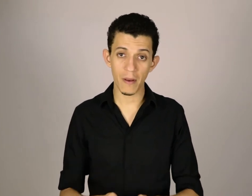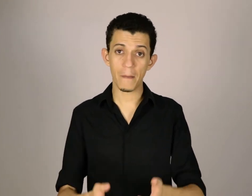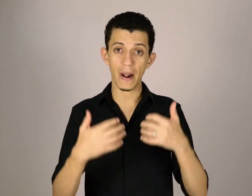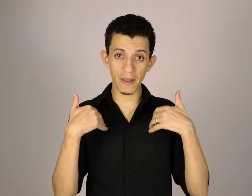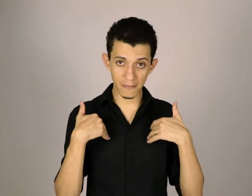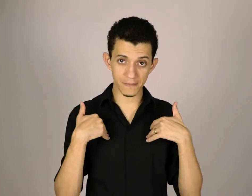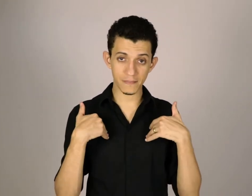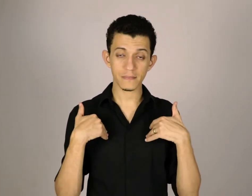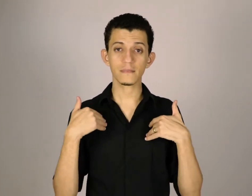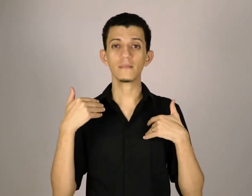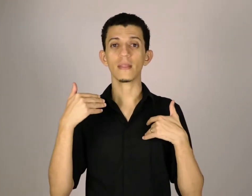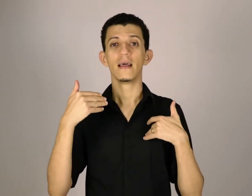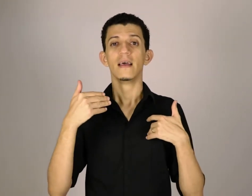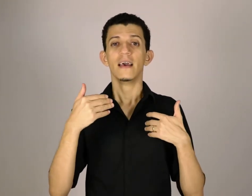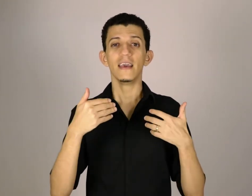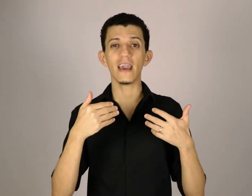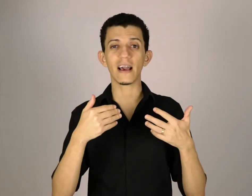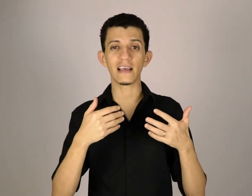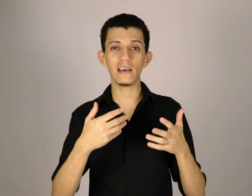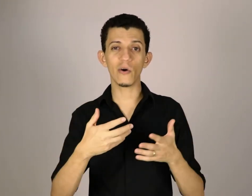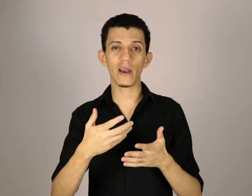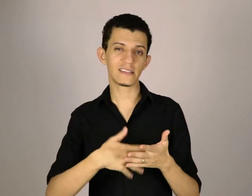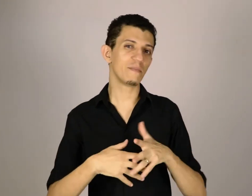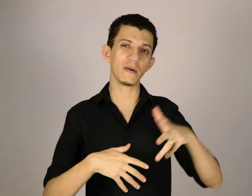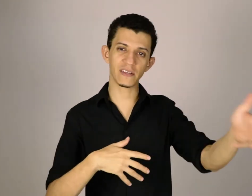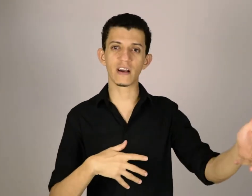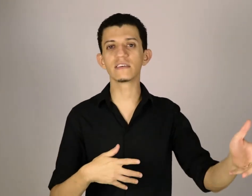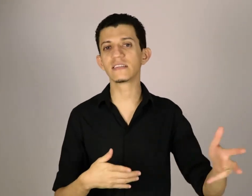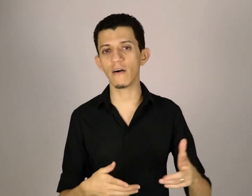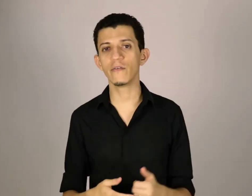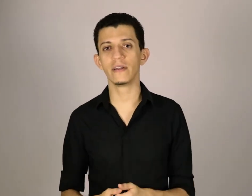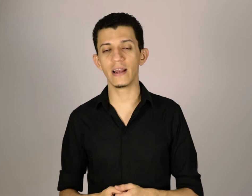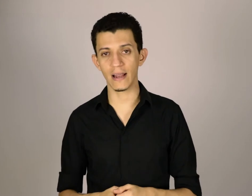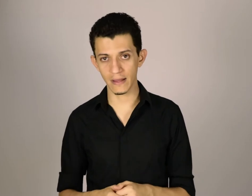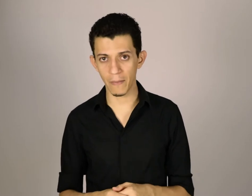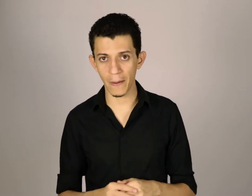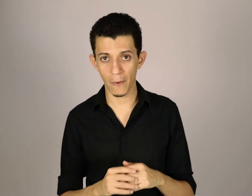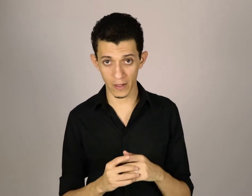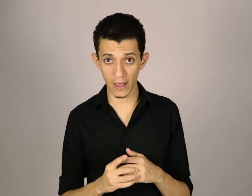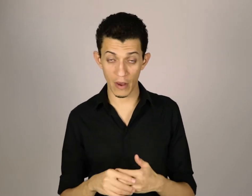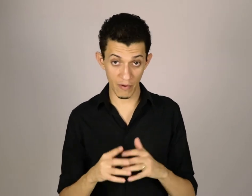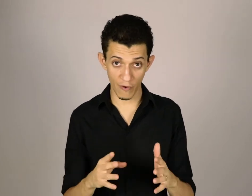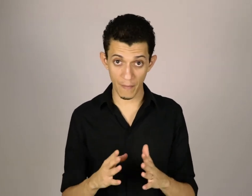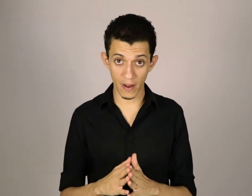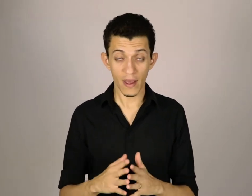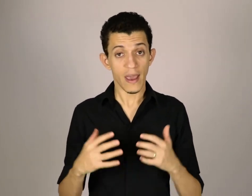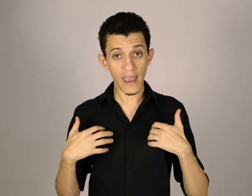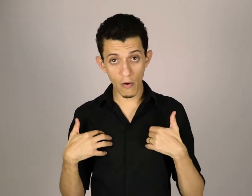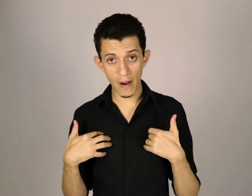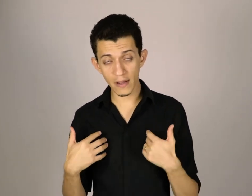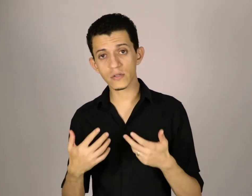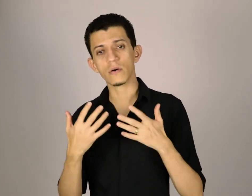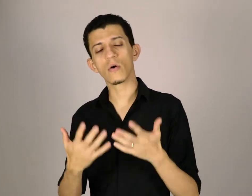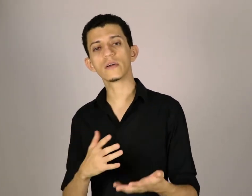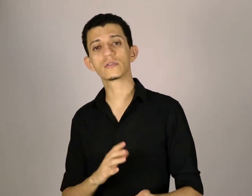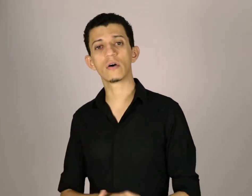para mim, e aí eu recebia, mas ficava salvo nele lá também, ok? é uma forma, eu, o Madison, gosto de usar um